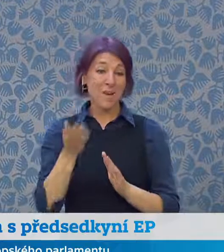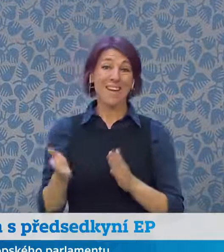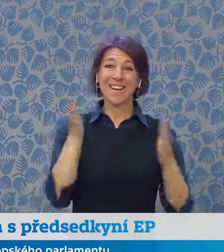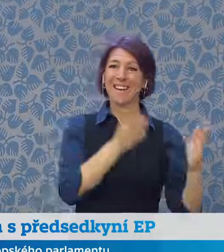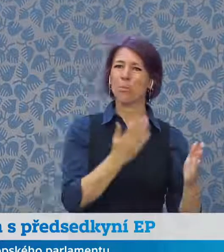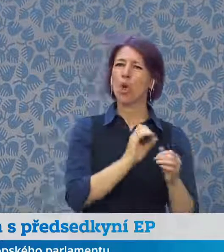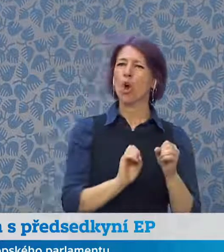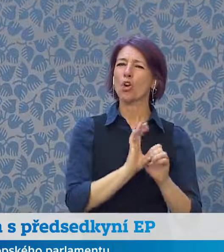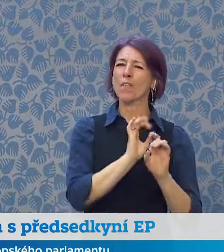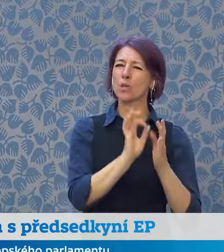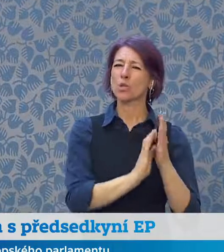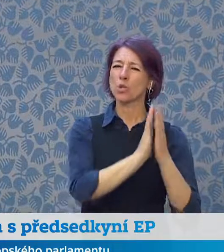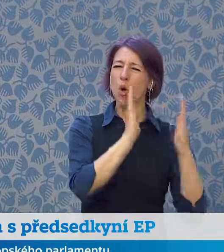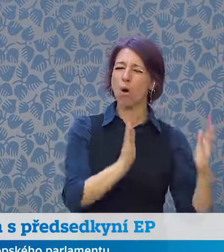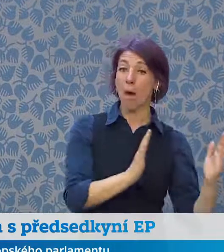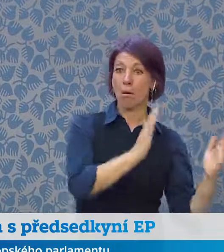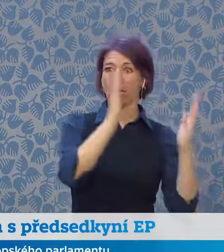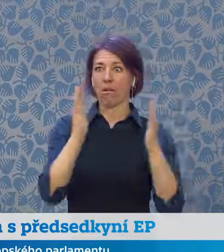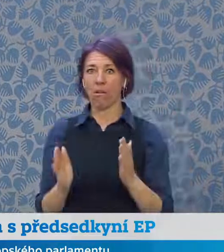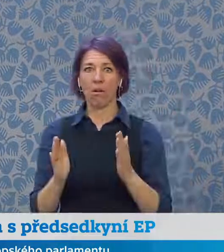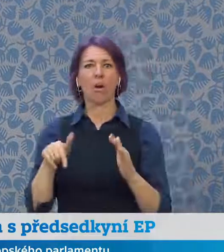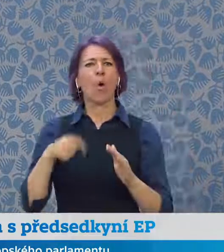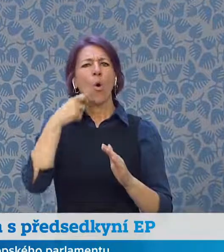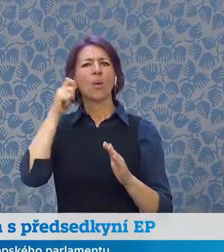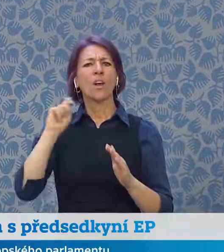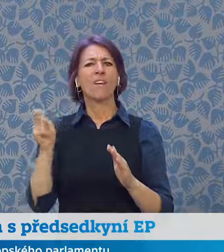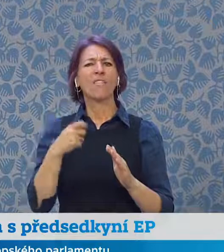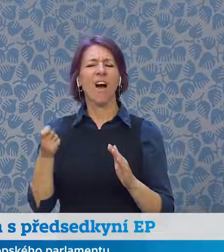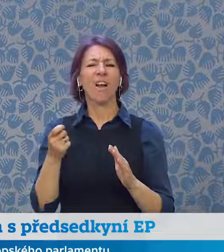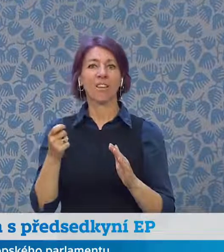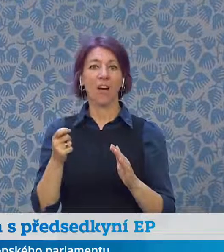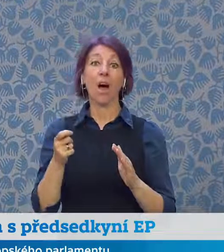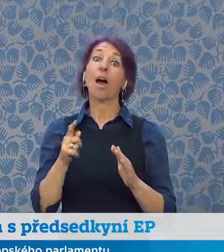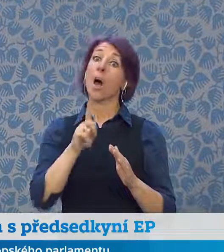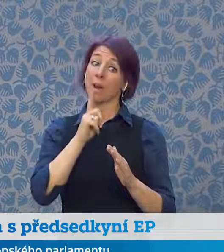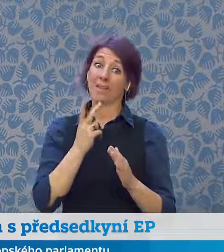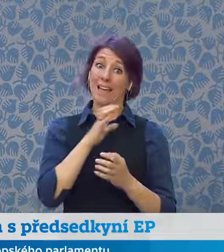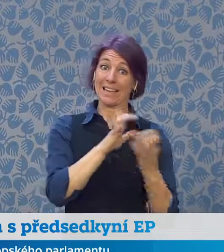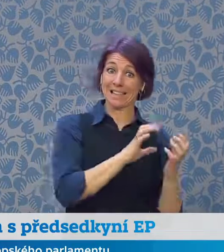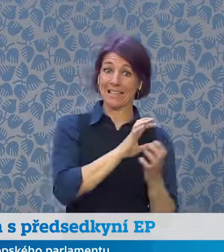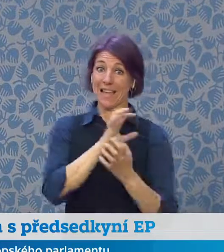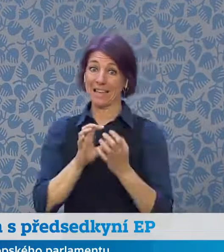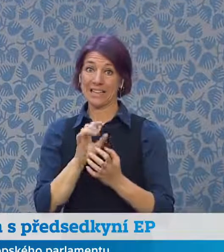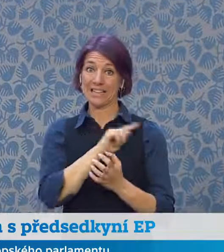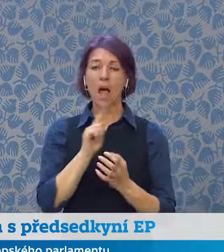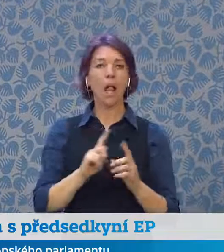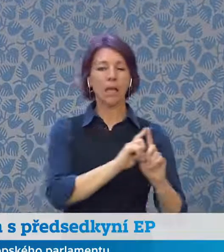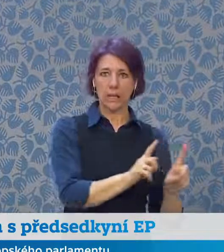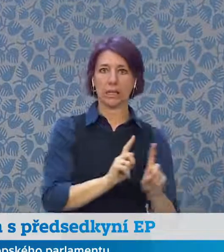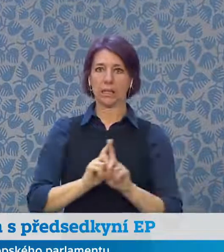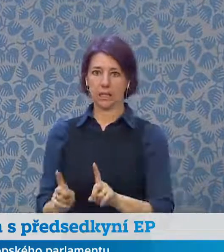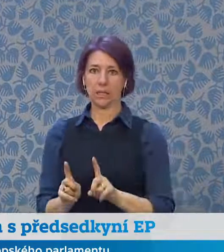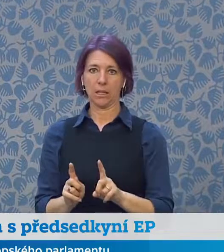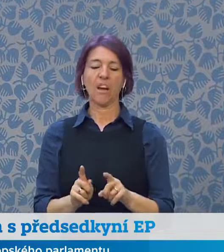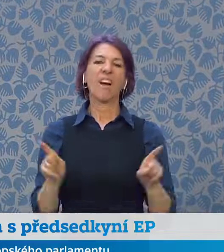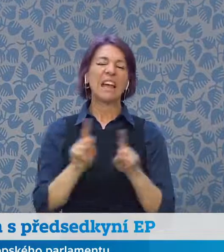trošku mění a máme tady trošku jiný scénář. Hovořili jsme o válce a také o tom, že v řadě